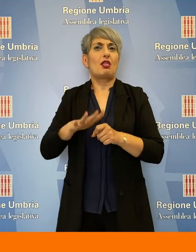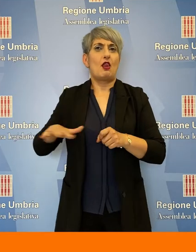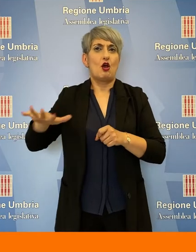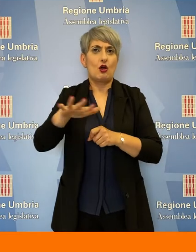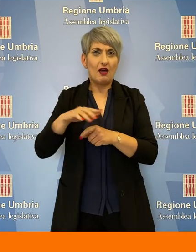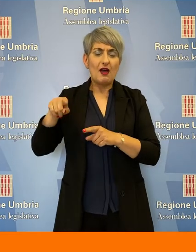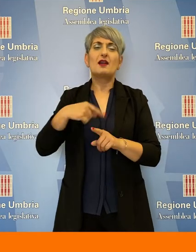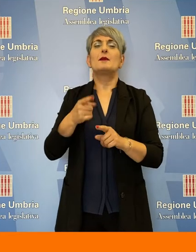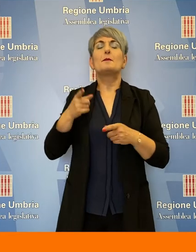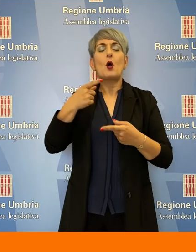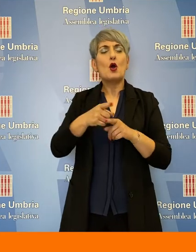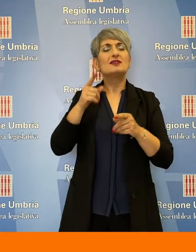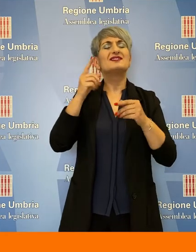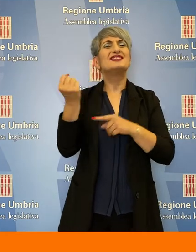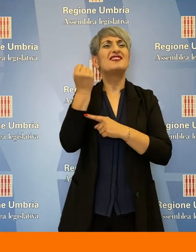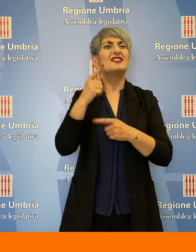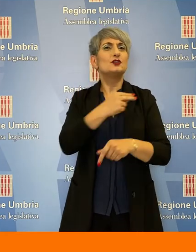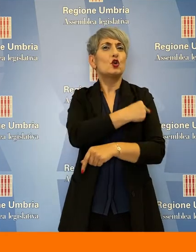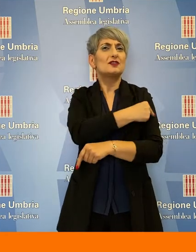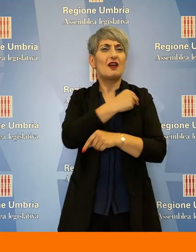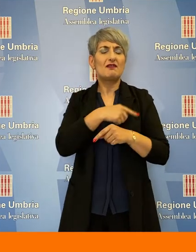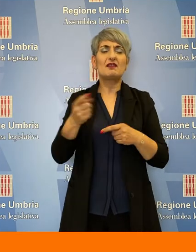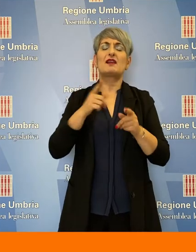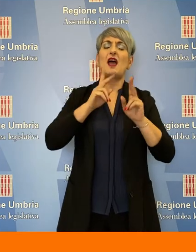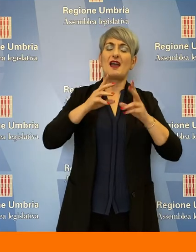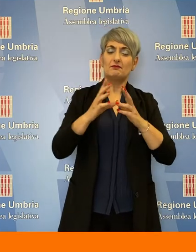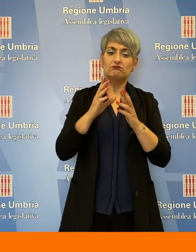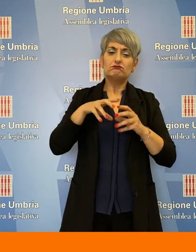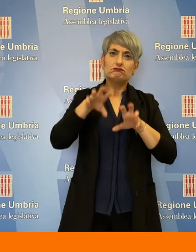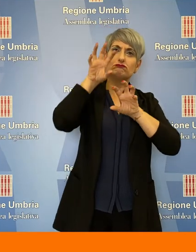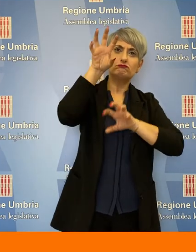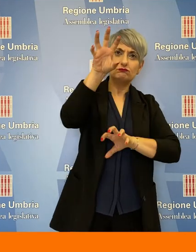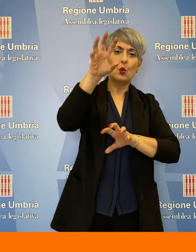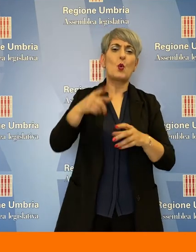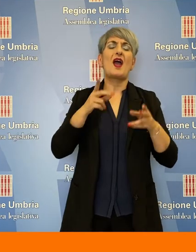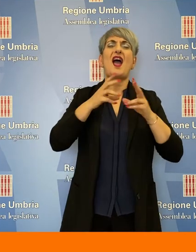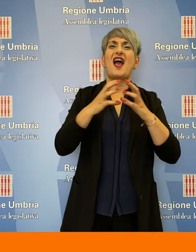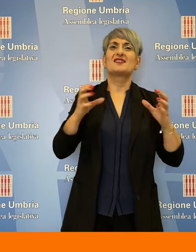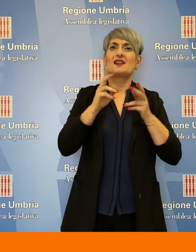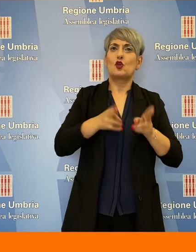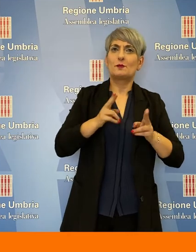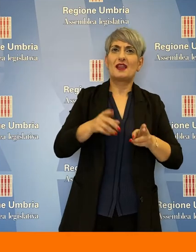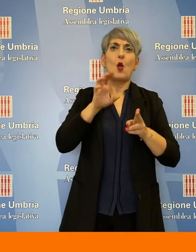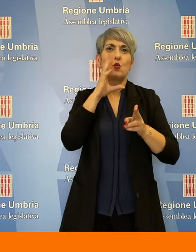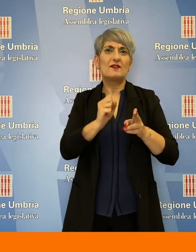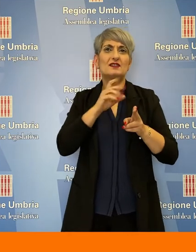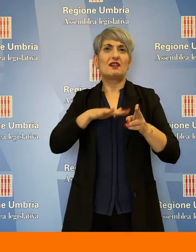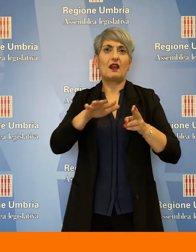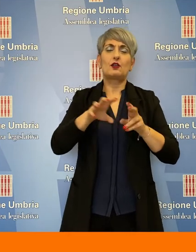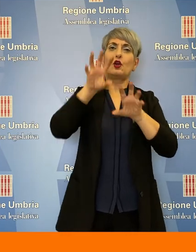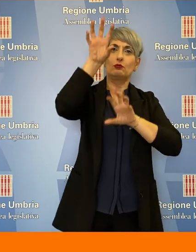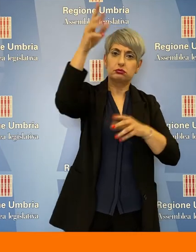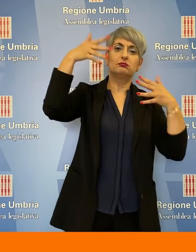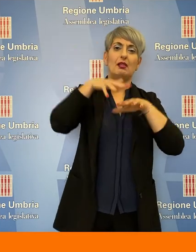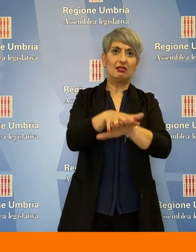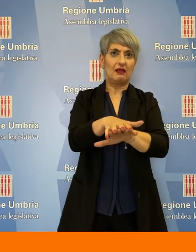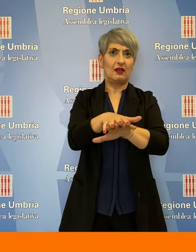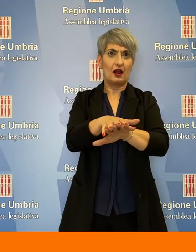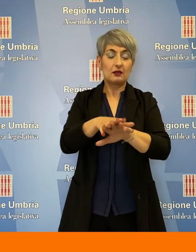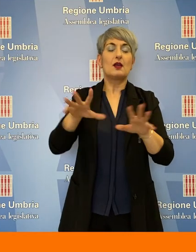ospedaliere, universitarie e territoriali integrate. Sono queste le linee da seguire per adeguare il sistema Umbro di tutela della